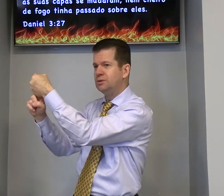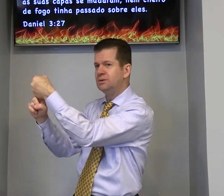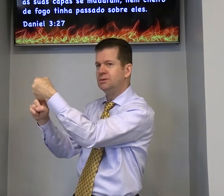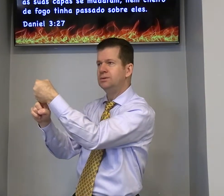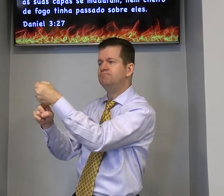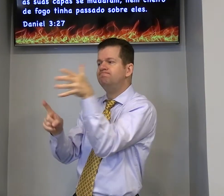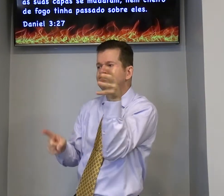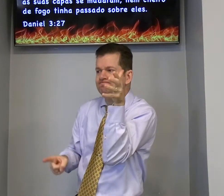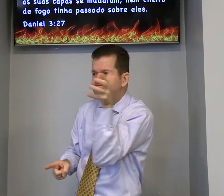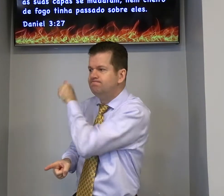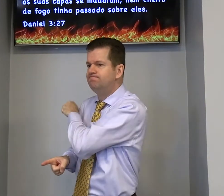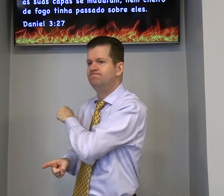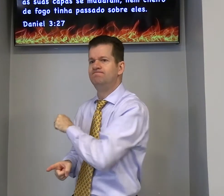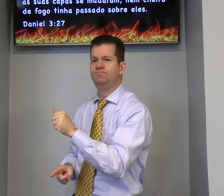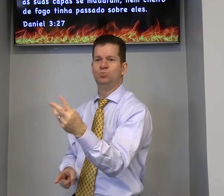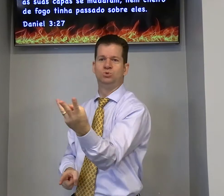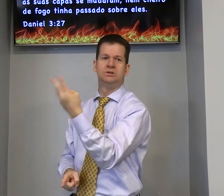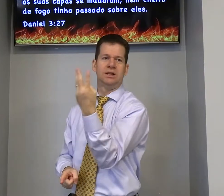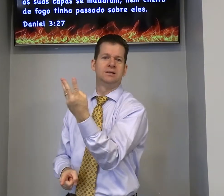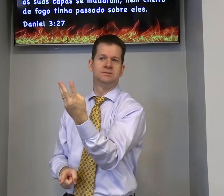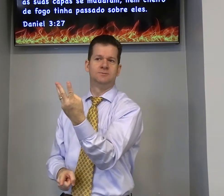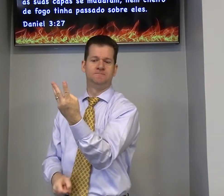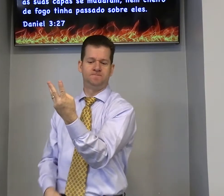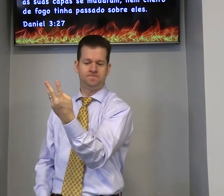segurou e livrou os três